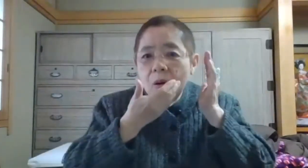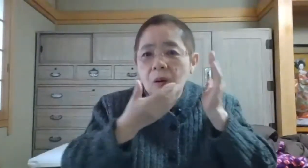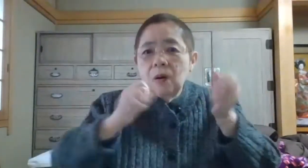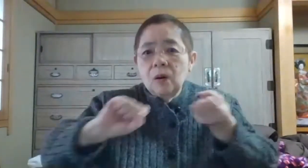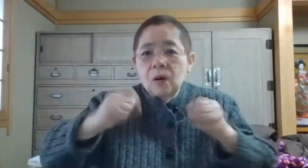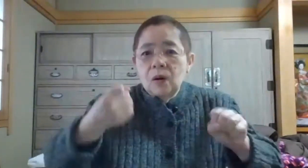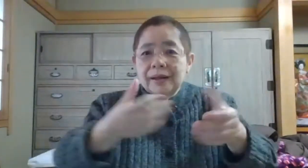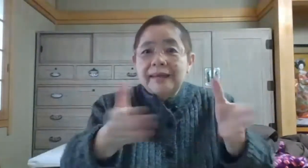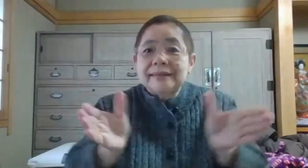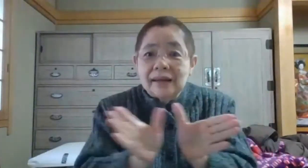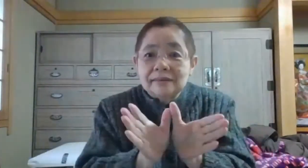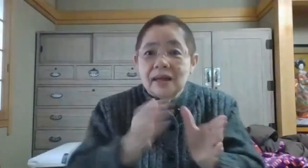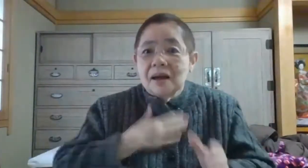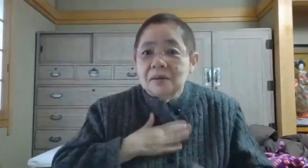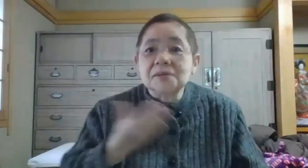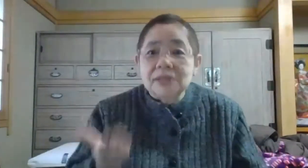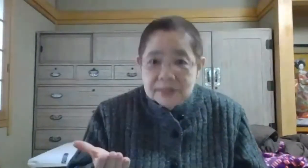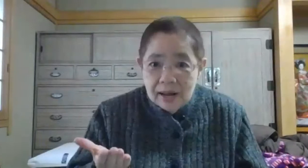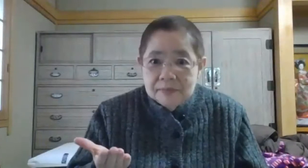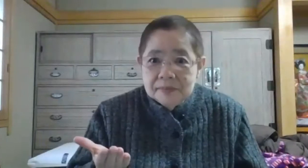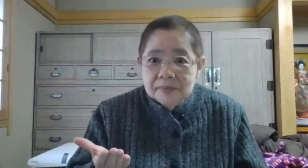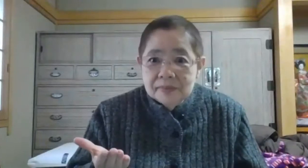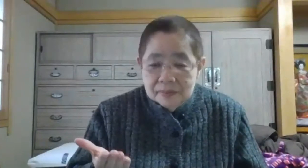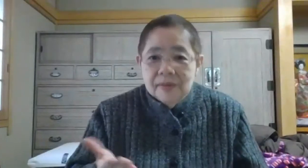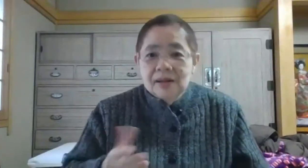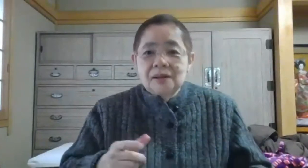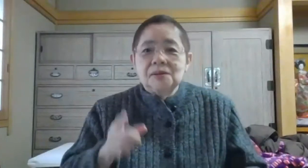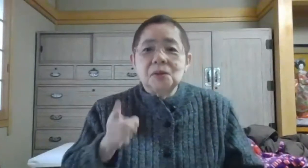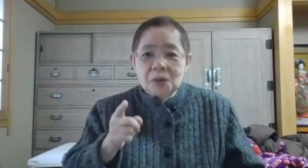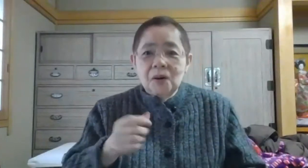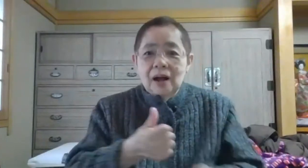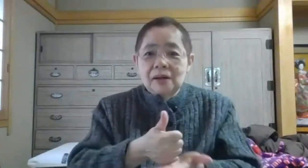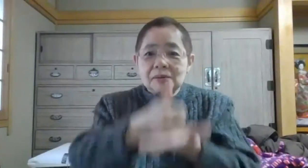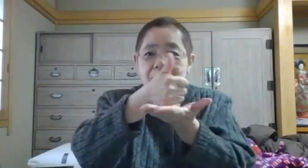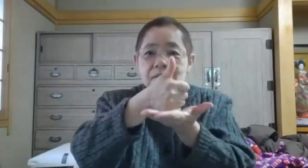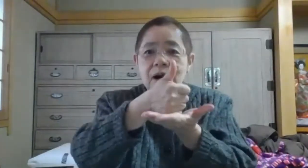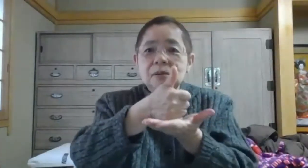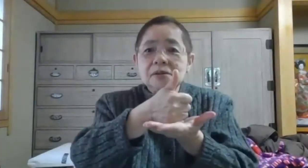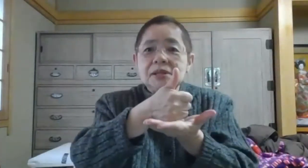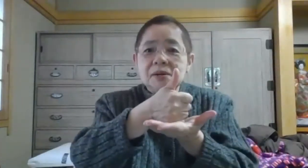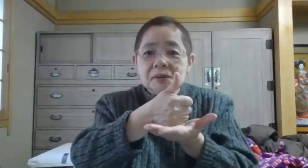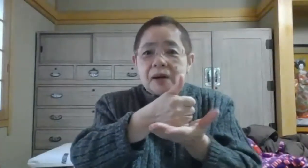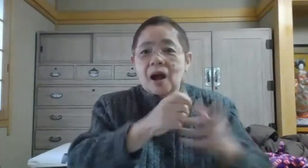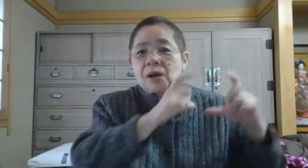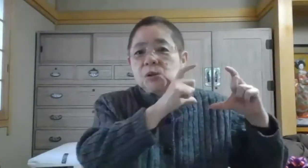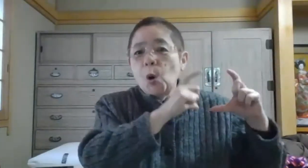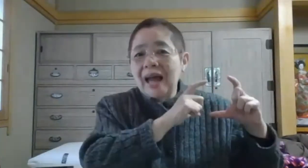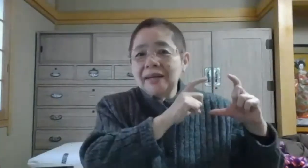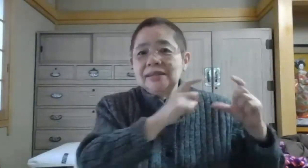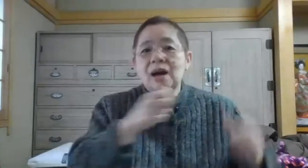浪劇団ってご存知ですかはいはいその主観をしている世内山